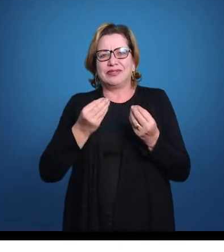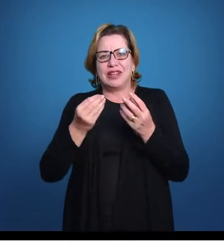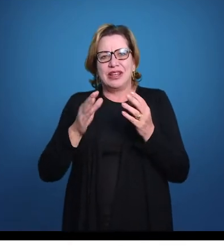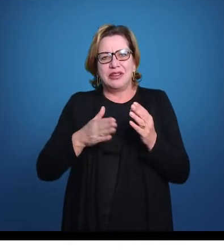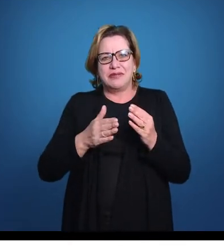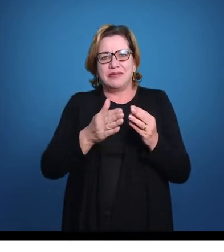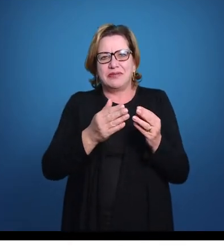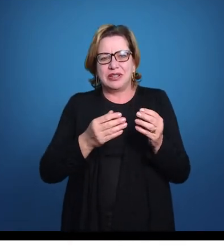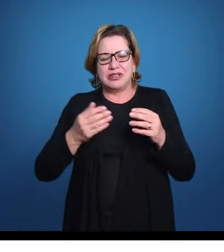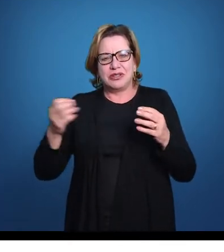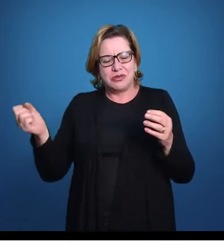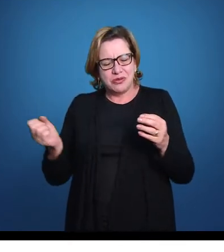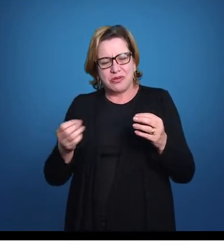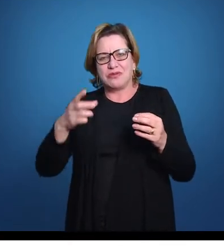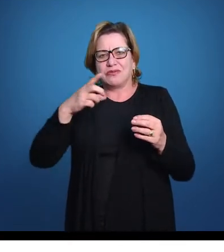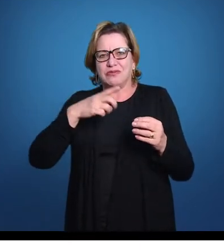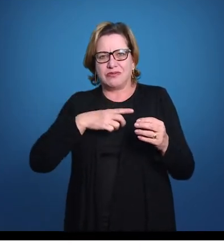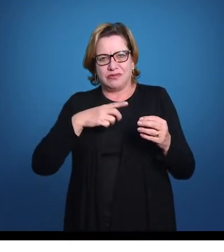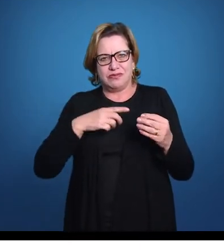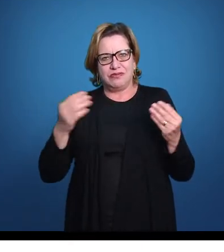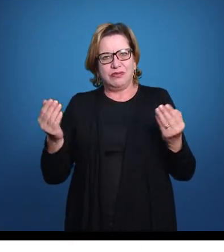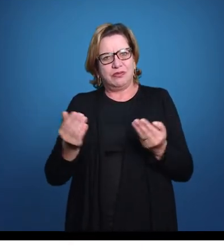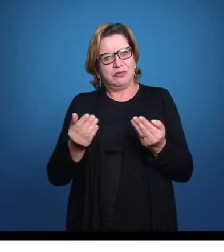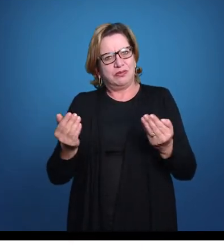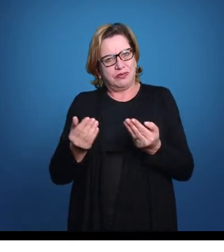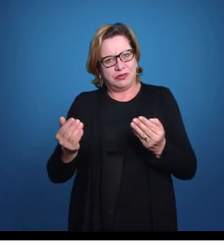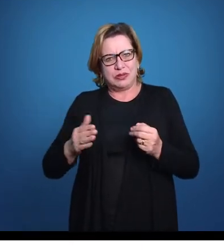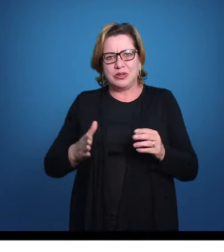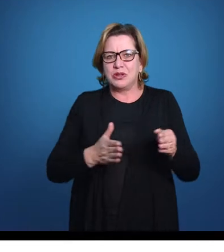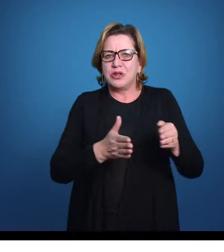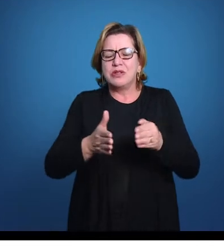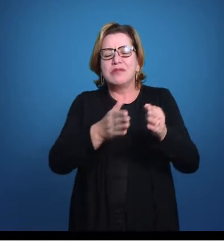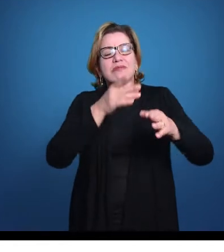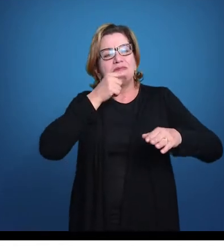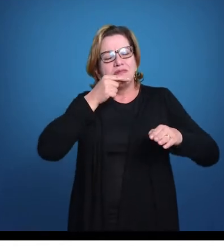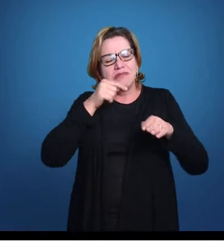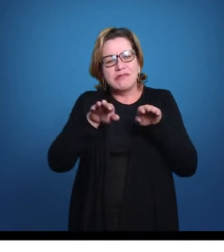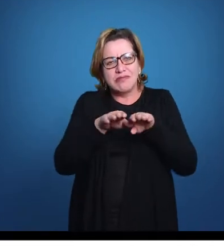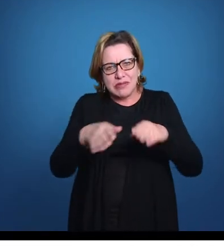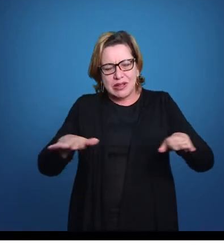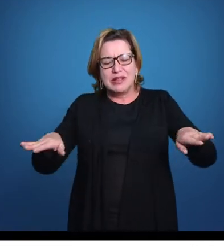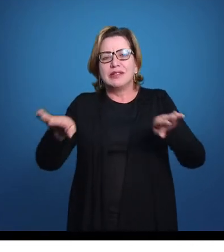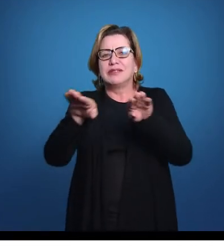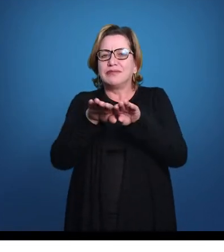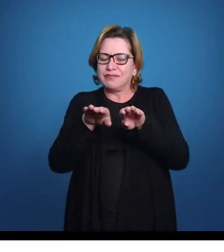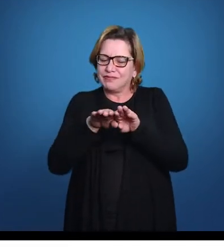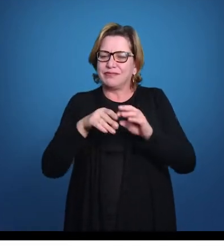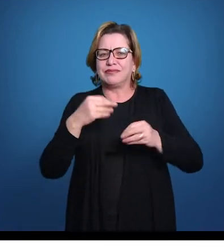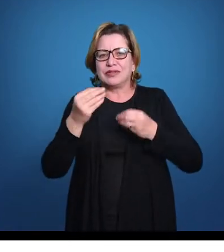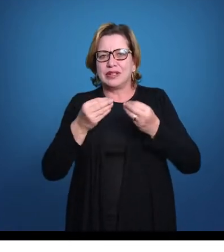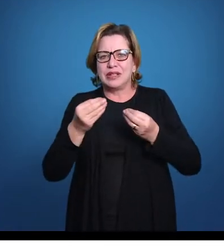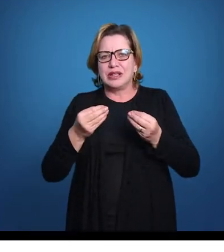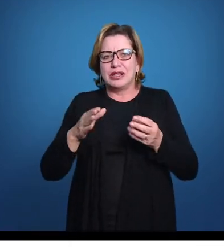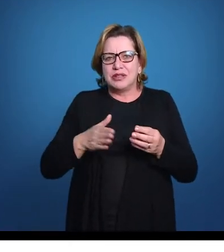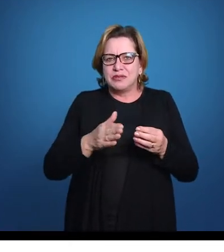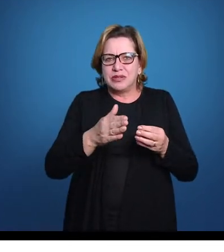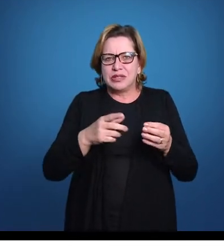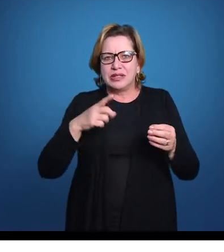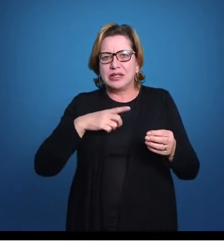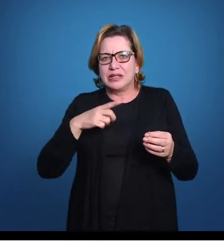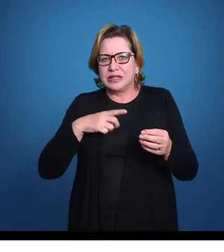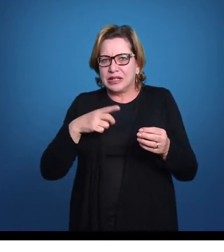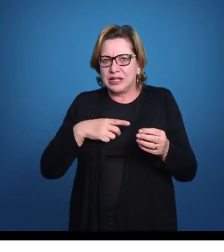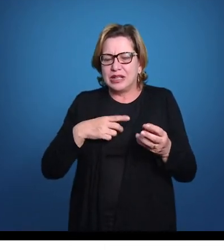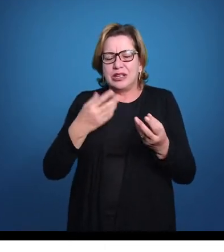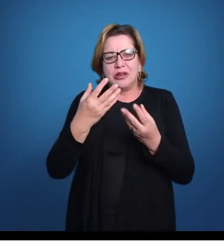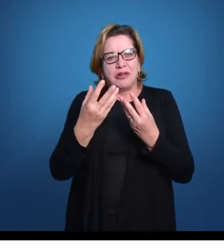São os peixes aí mais modernos que a gente tem aí nos nossos rios e mares aí hoje, né? Eles também, os osteíquetes, também formam o maior